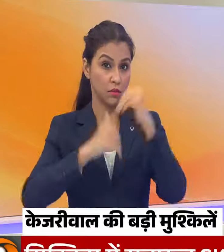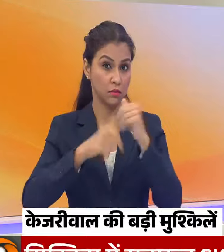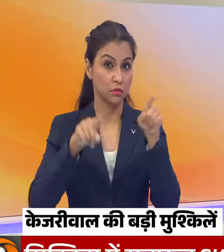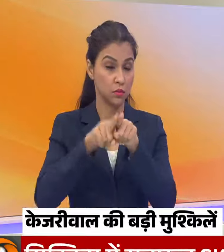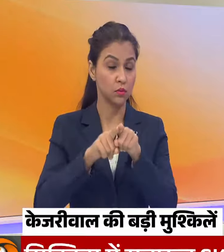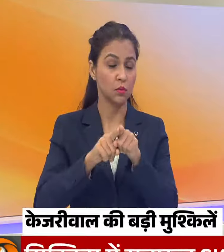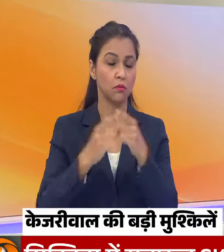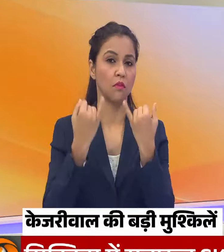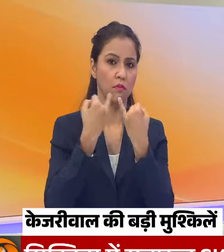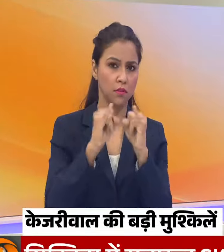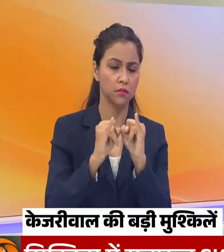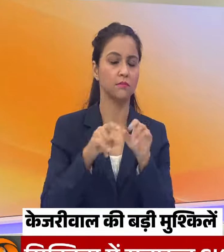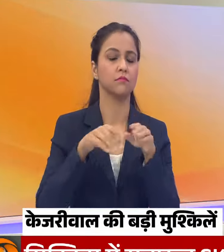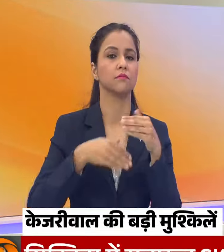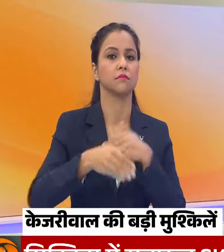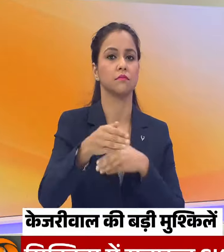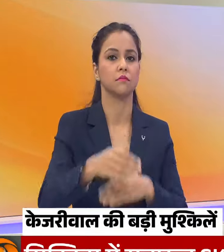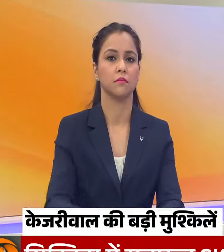दी गई थी मोहलत